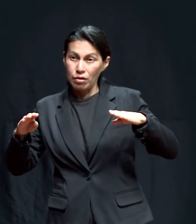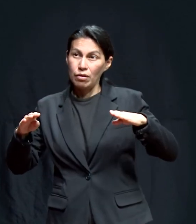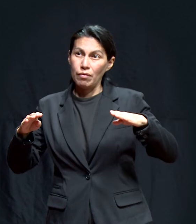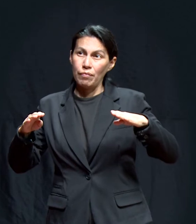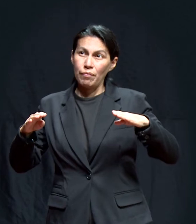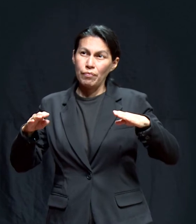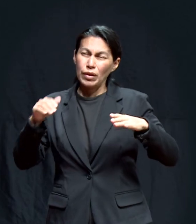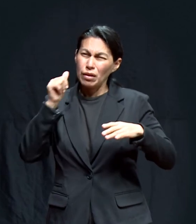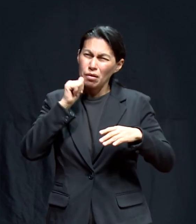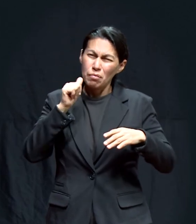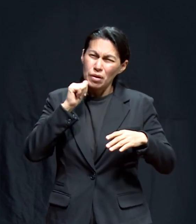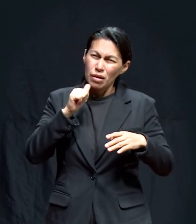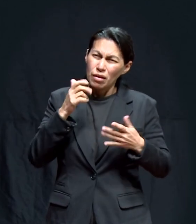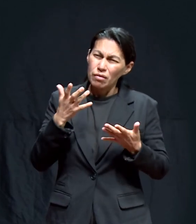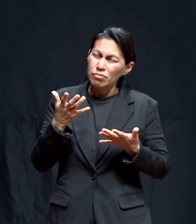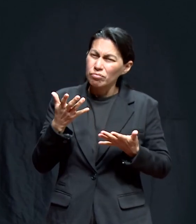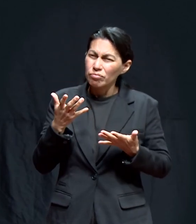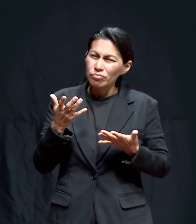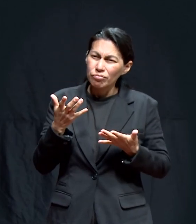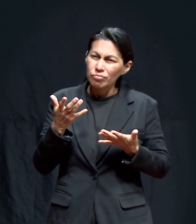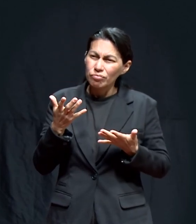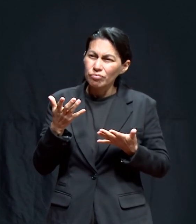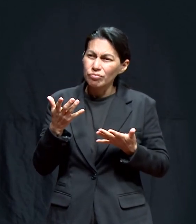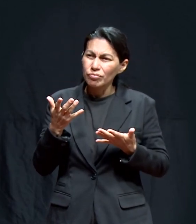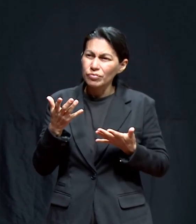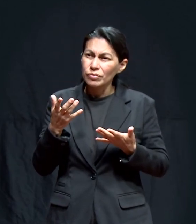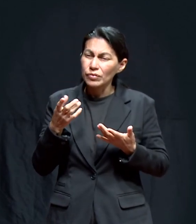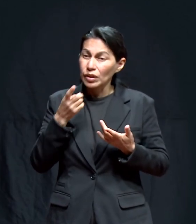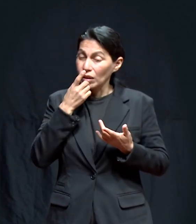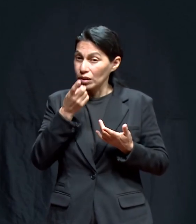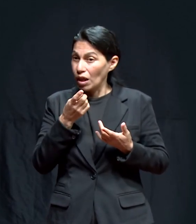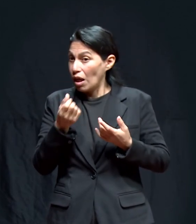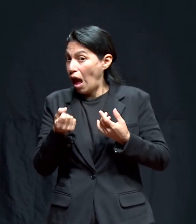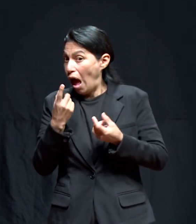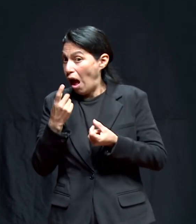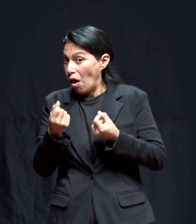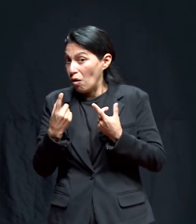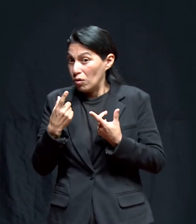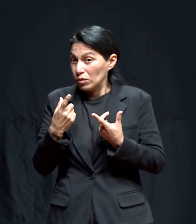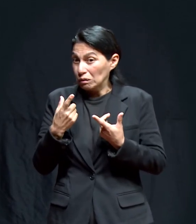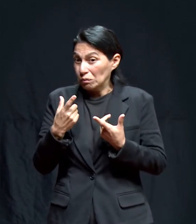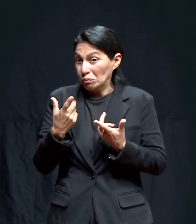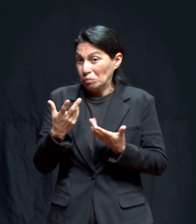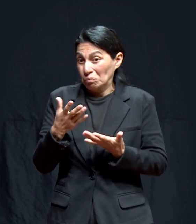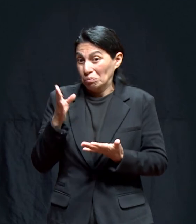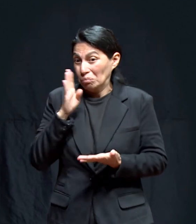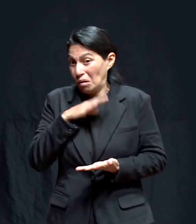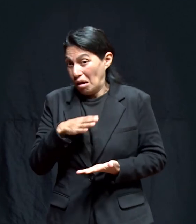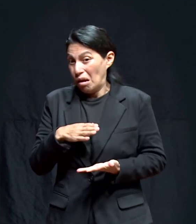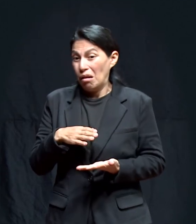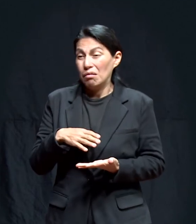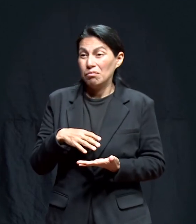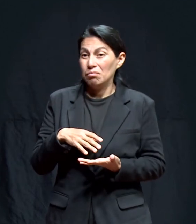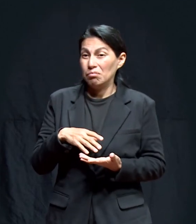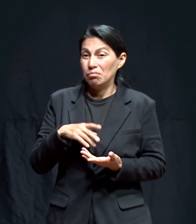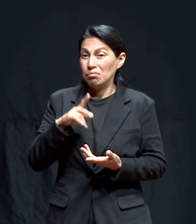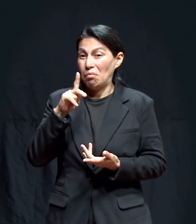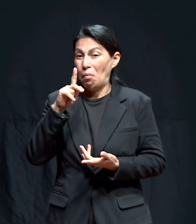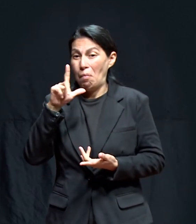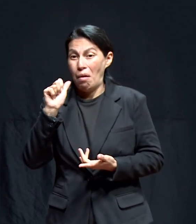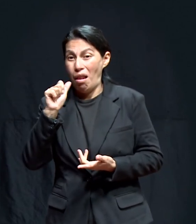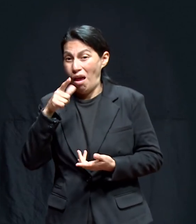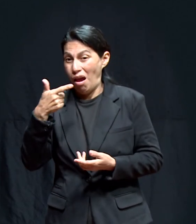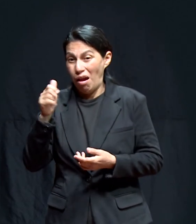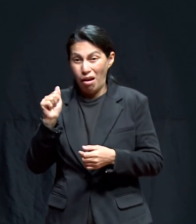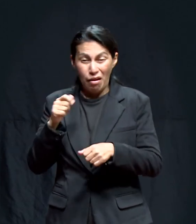pues, siempre asociaban estas cosas con algo catastrófico. Puede ser